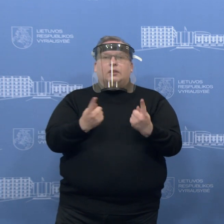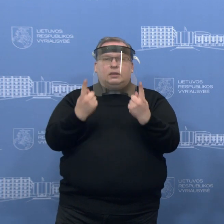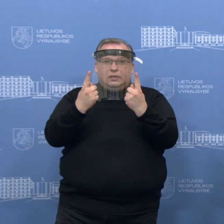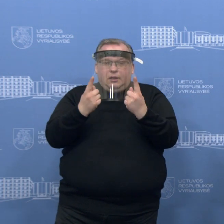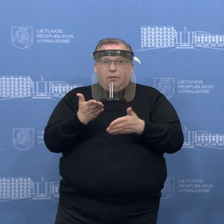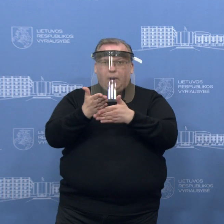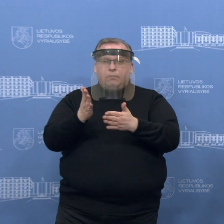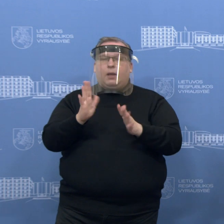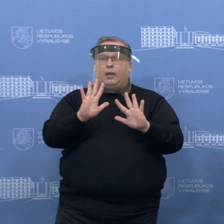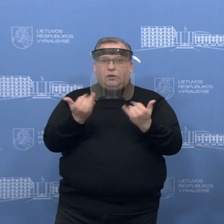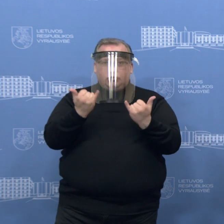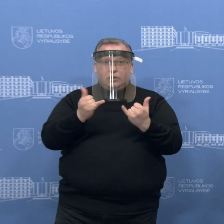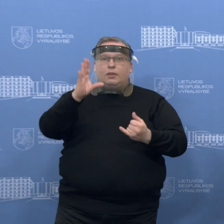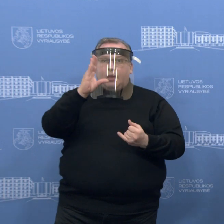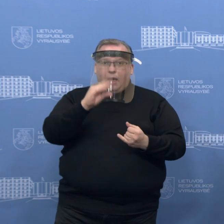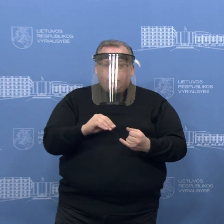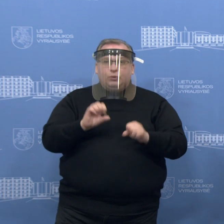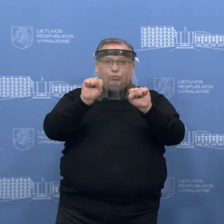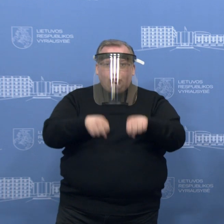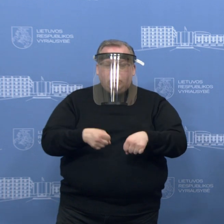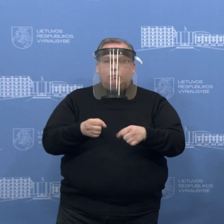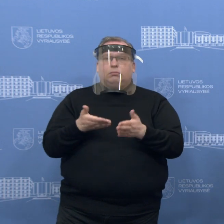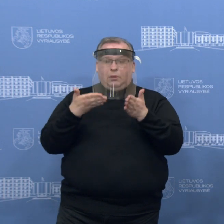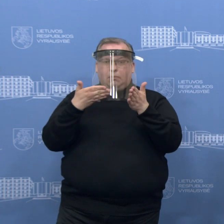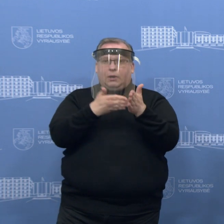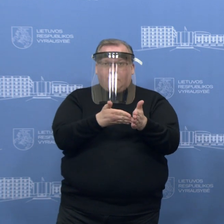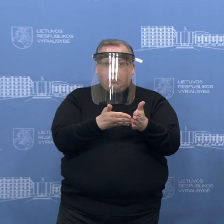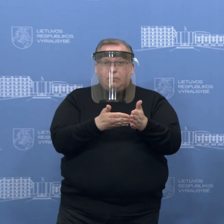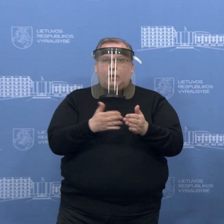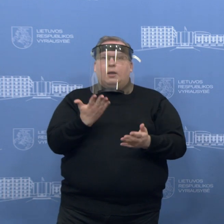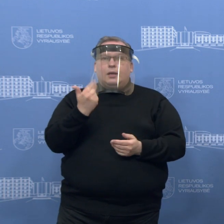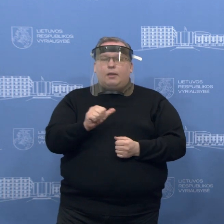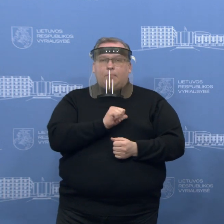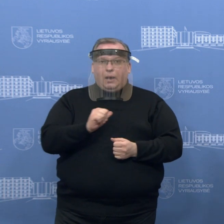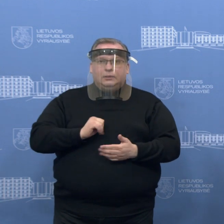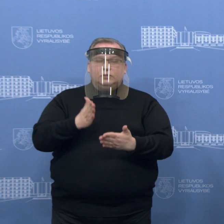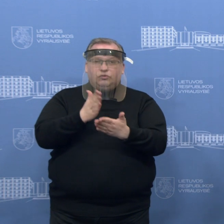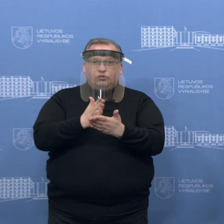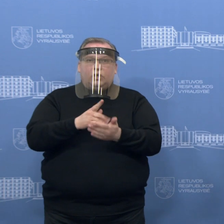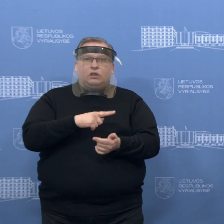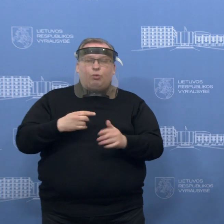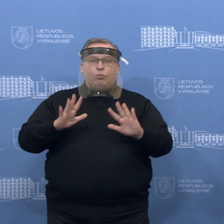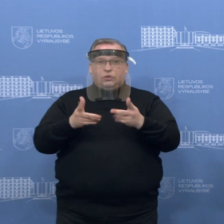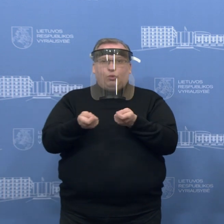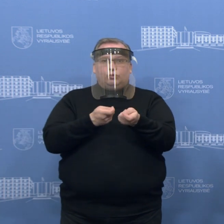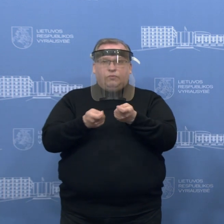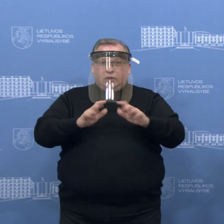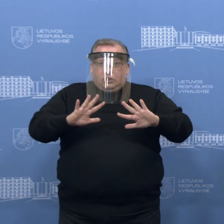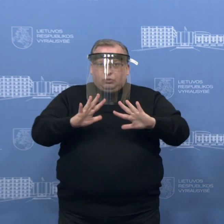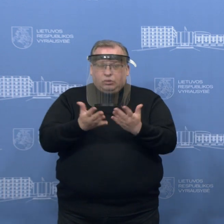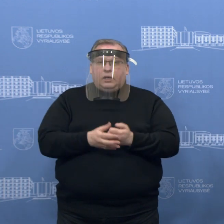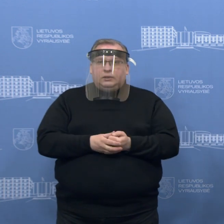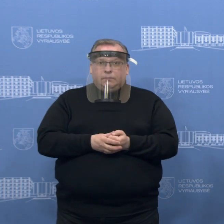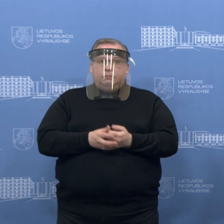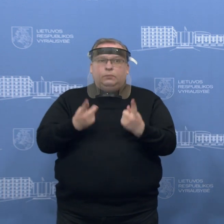šiandien, ką mes galime, tą darome. Ir tikrai darome tuo momentu, kada patys esame daugiau mažiau suvaldę situaciją su